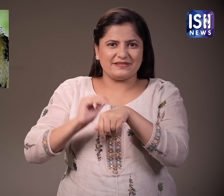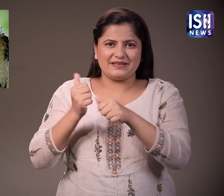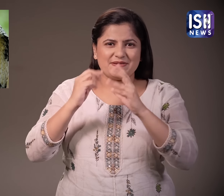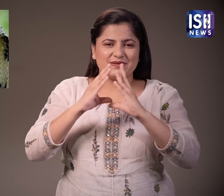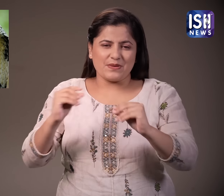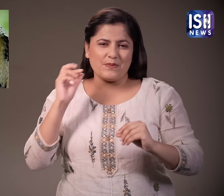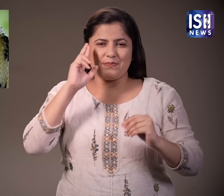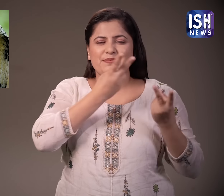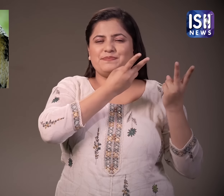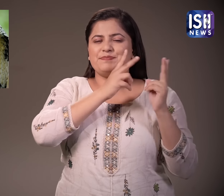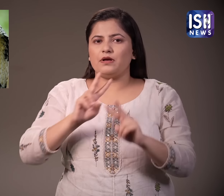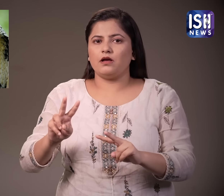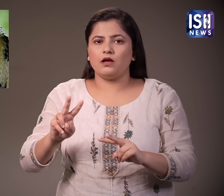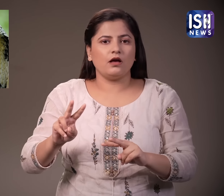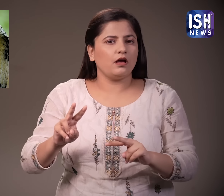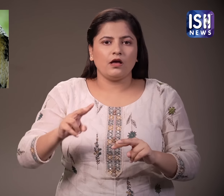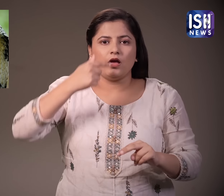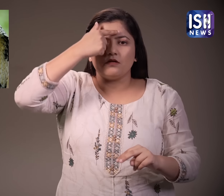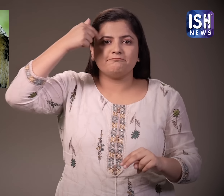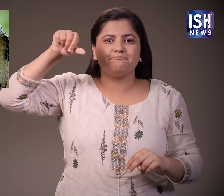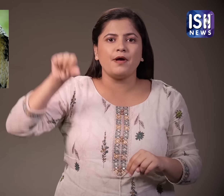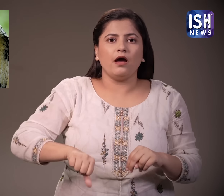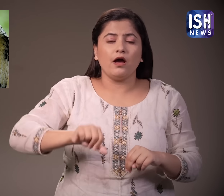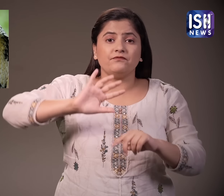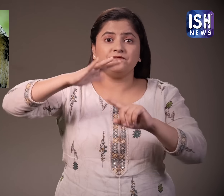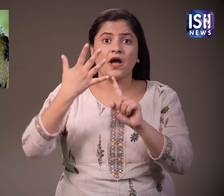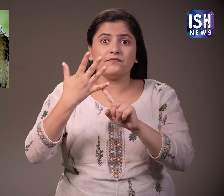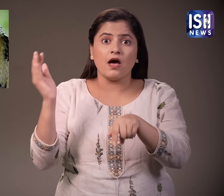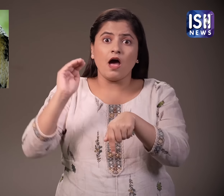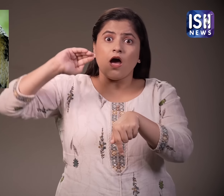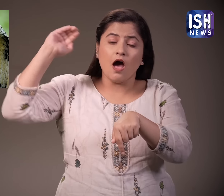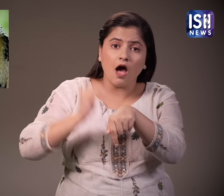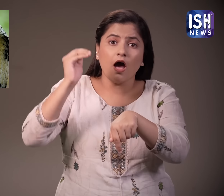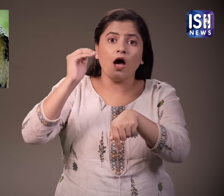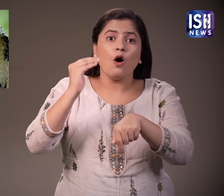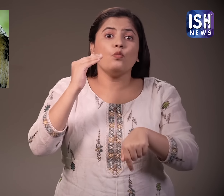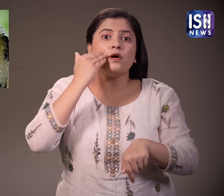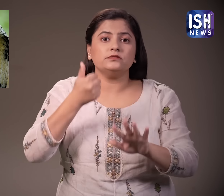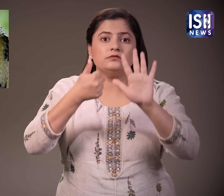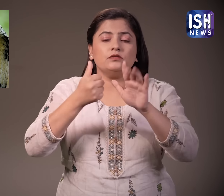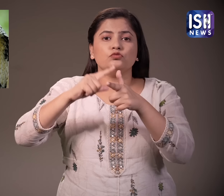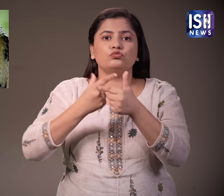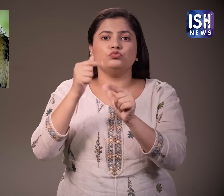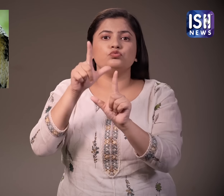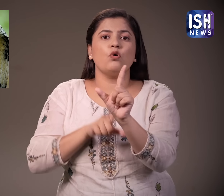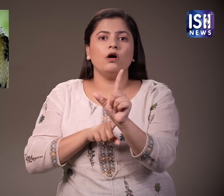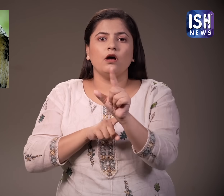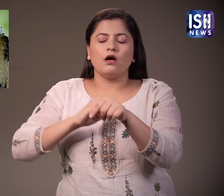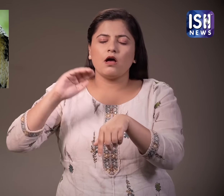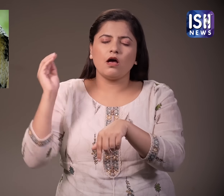फैसला गिया यह उमिद करते हुए कि साप उसे नहीं काड़ेगा दुरभाग्यवश 6 जुलई 2024 को उसे पाचवी